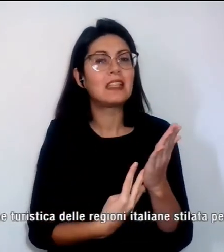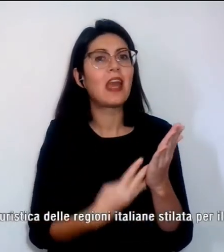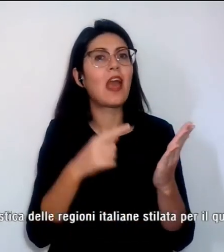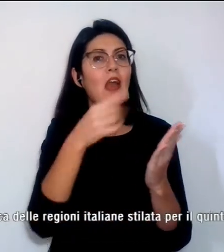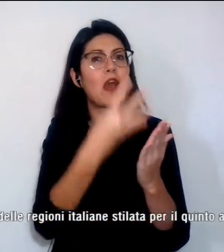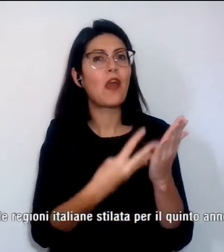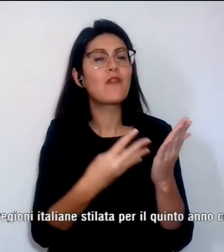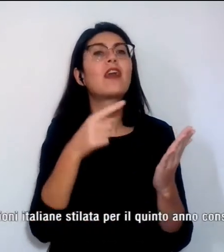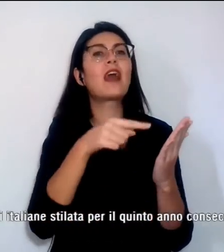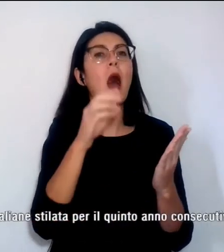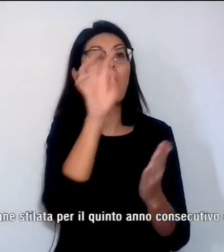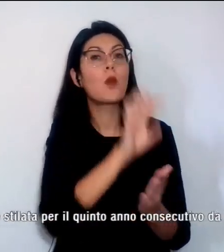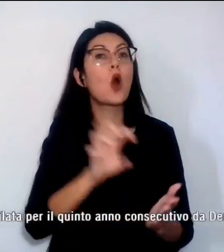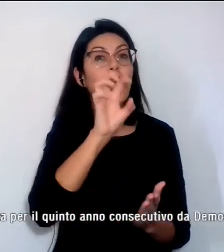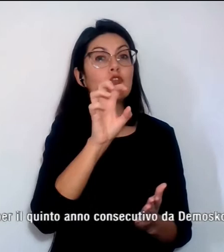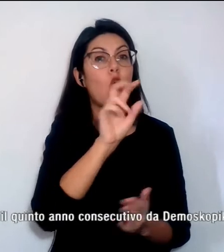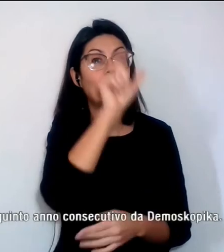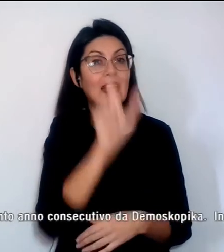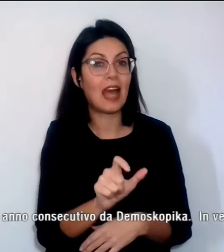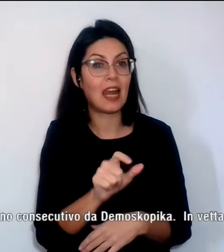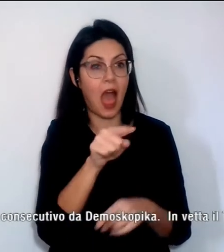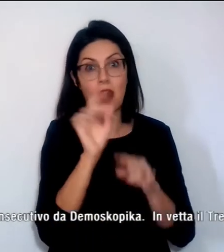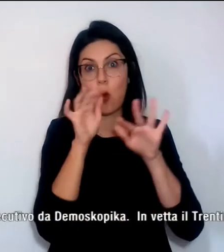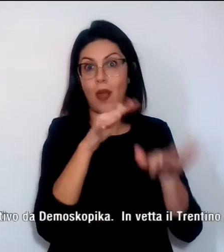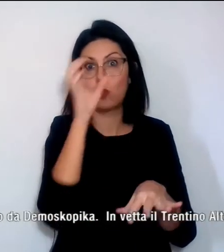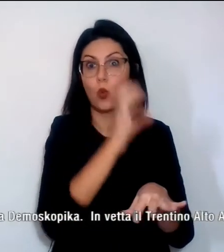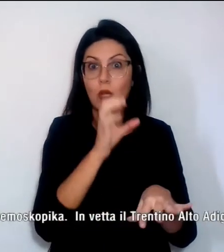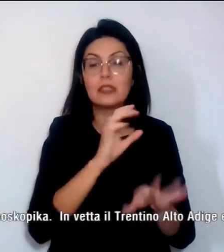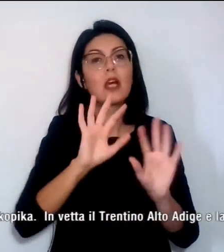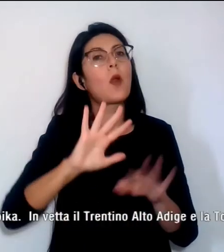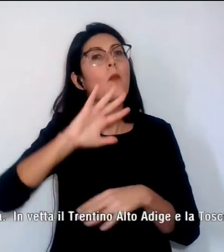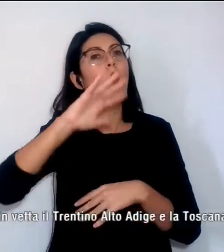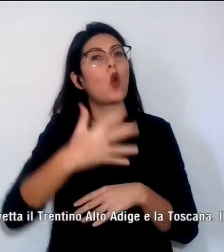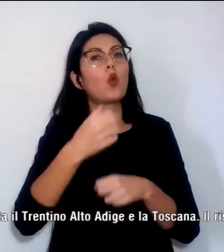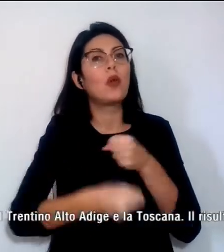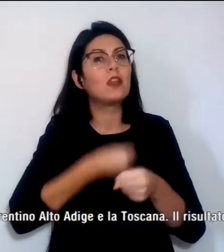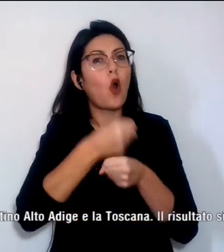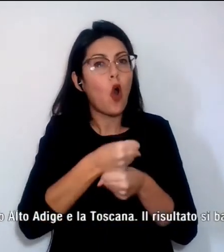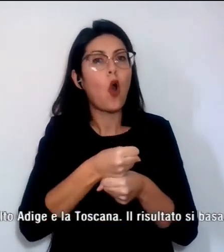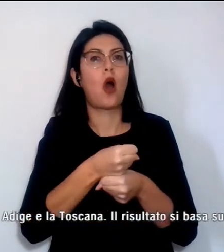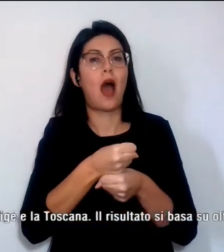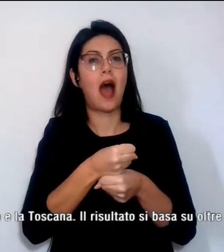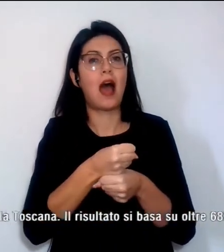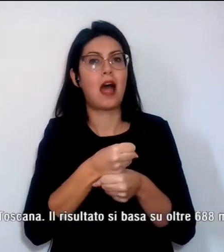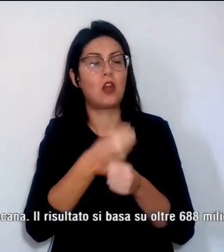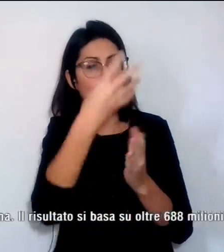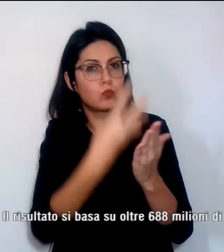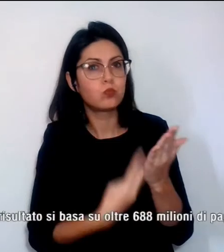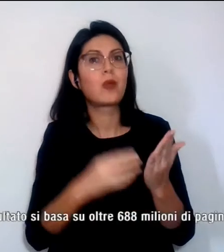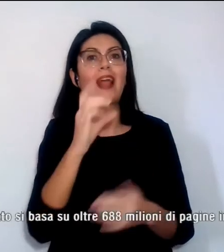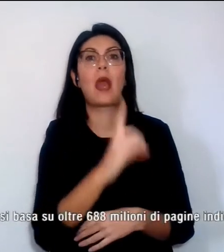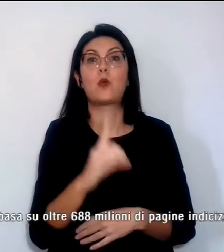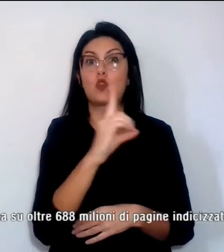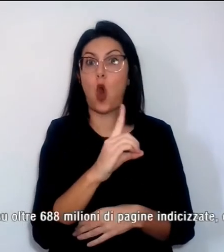regioni italiane stilata per il quinto anno consecutivo da Demoscopica. In vetta